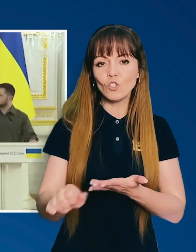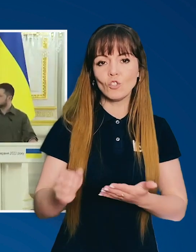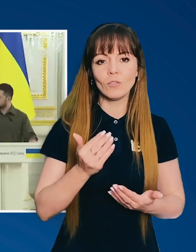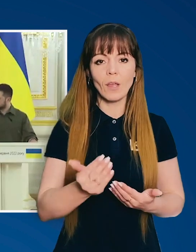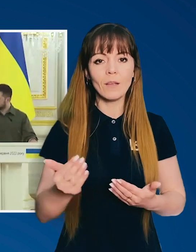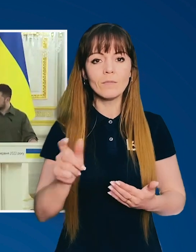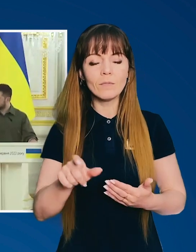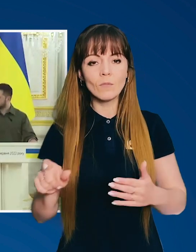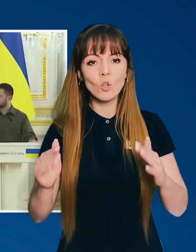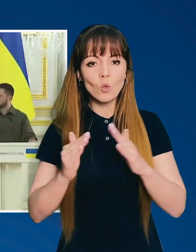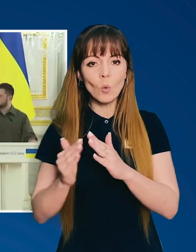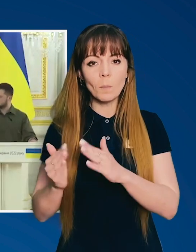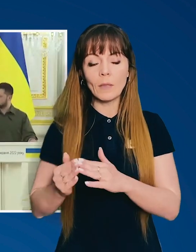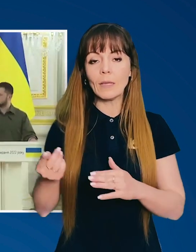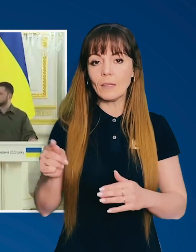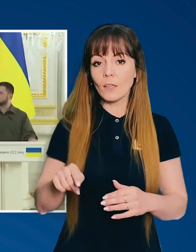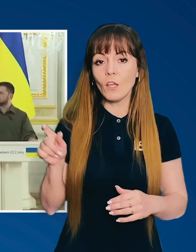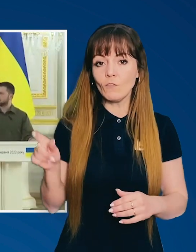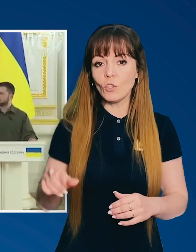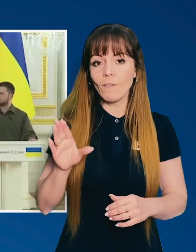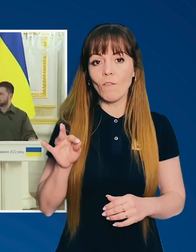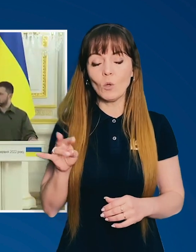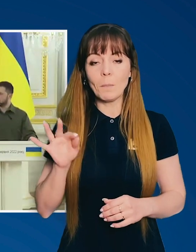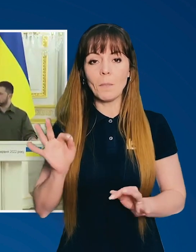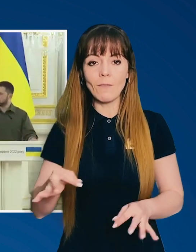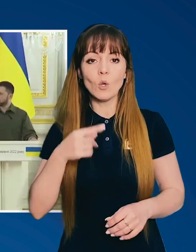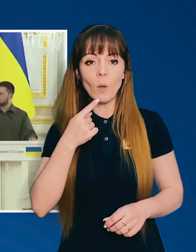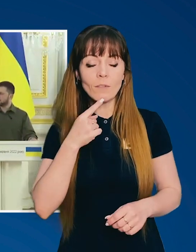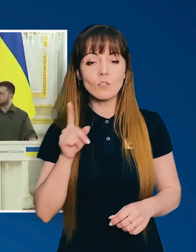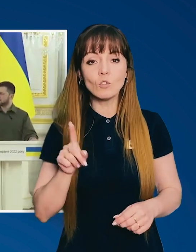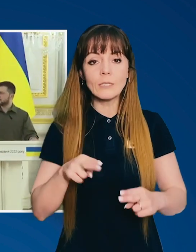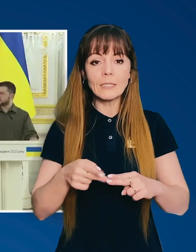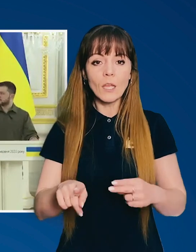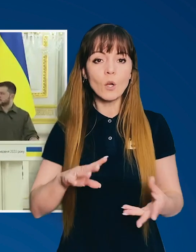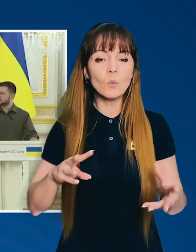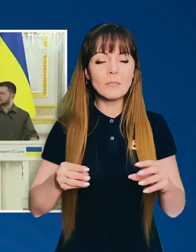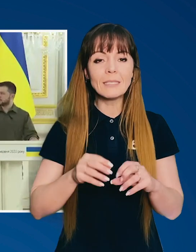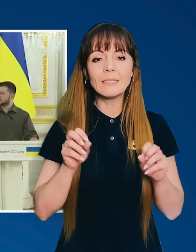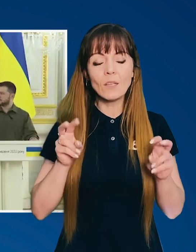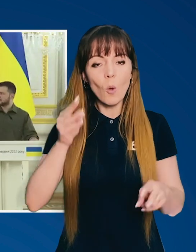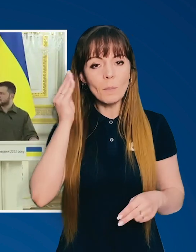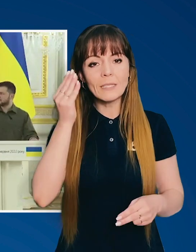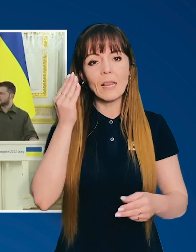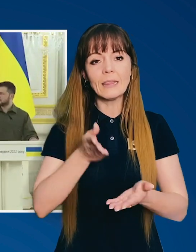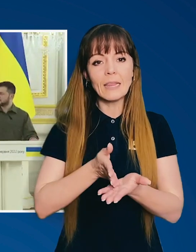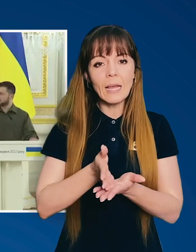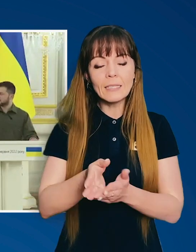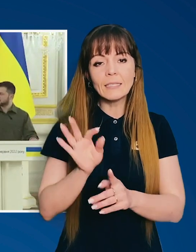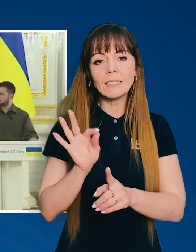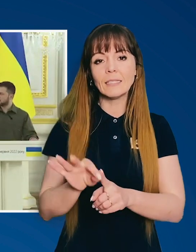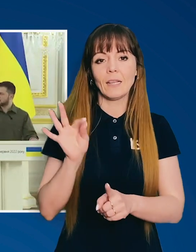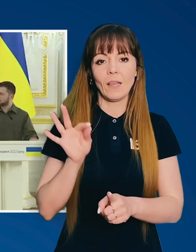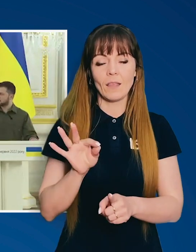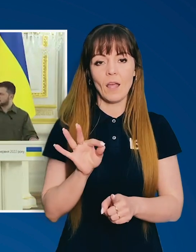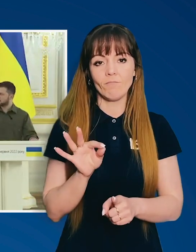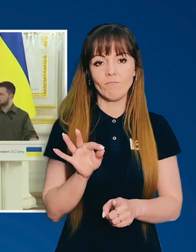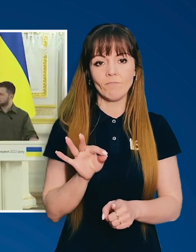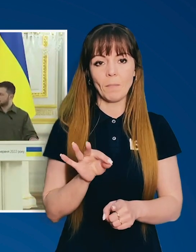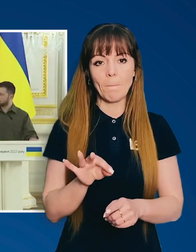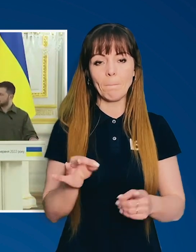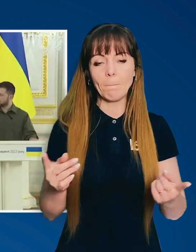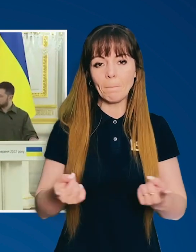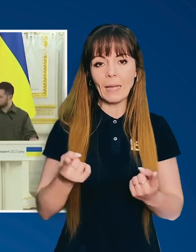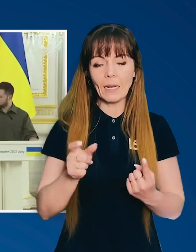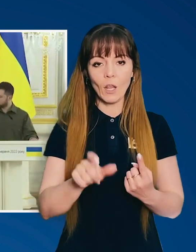знищення їхніх домівок. І те, що ти, Володимир, правильно говорив, це стало результатом саме умисного націлення цих